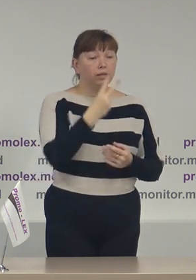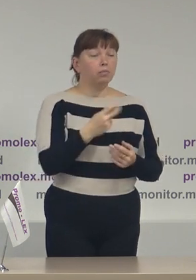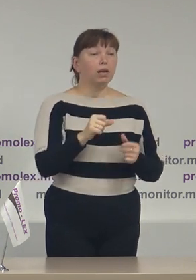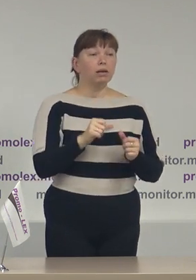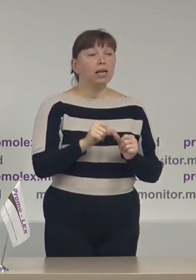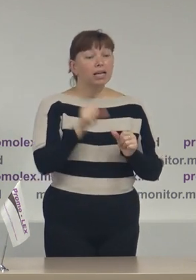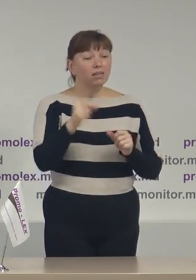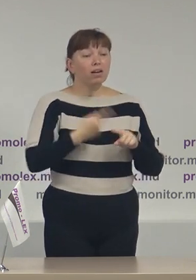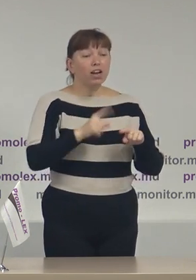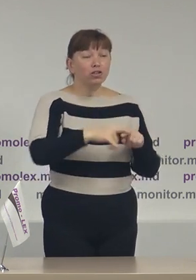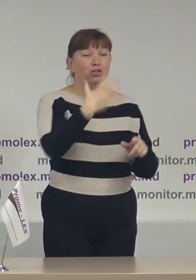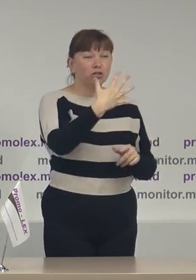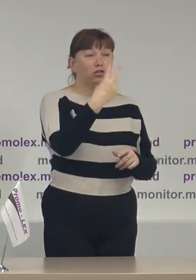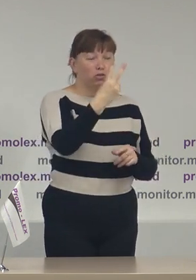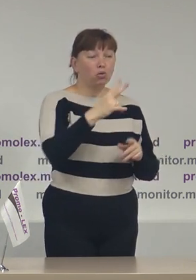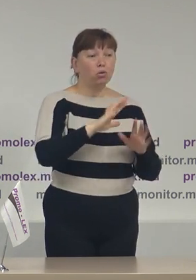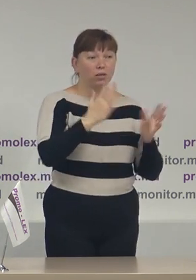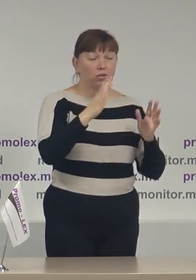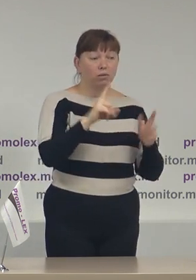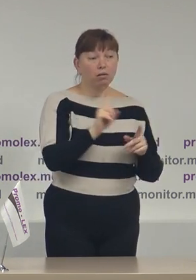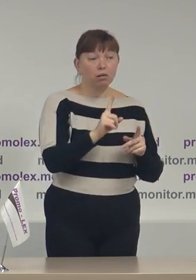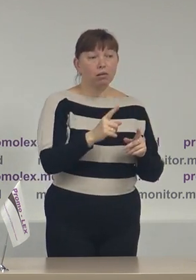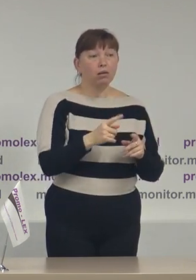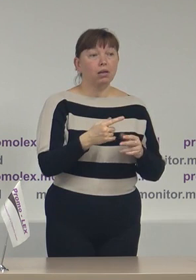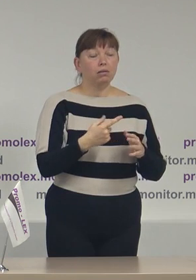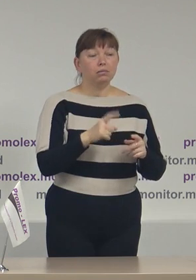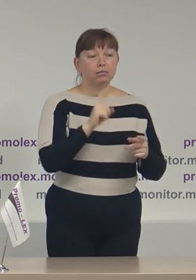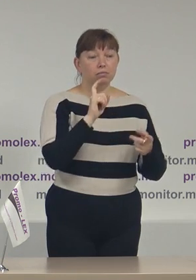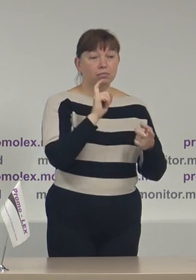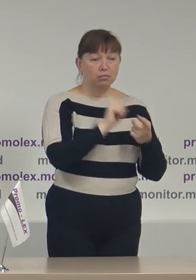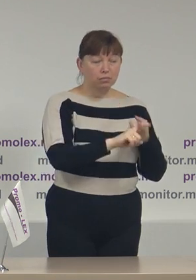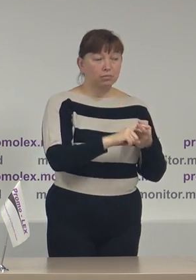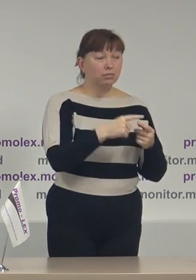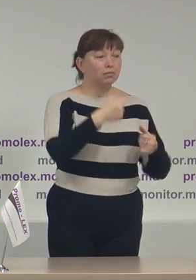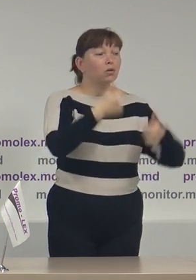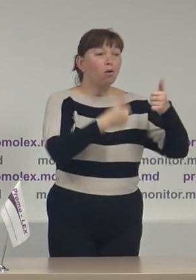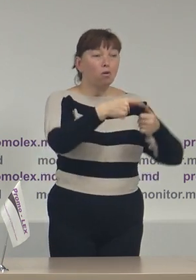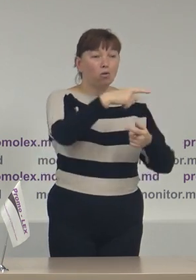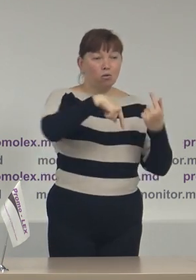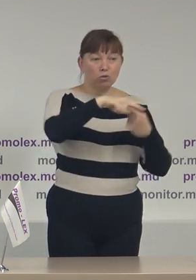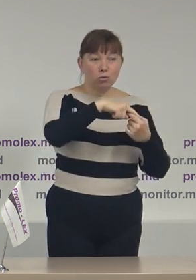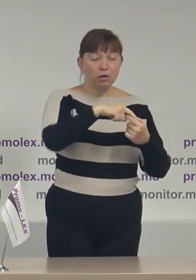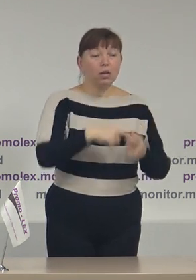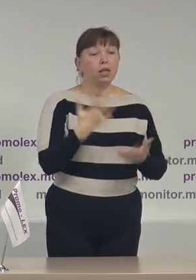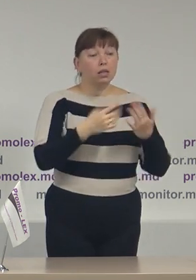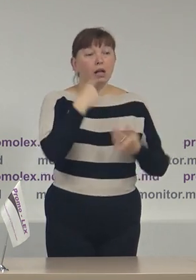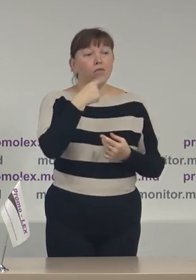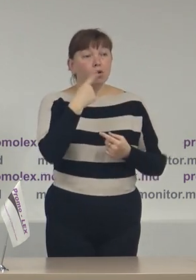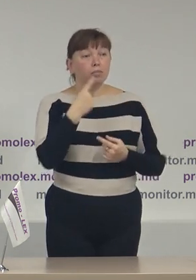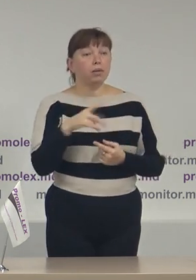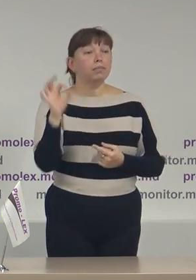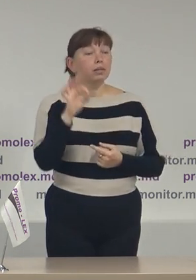acele 52 situații pentru că o bună parte dintre ele vizează contracandidații. Atunci când vorbim de